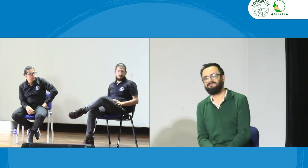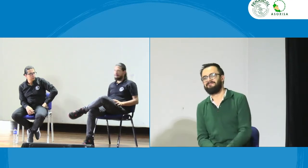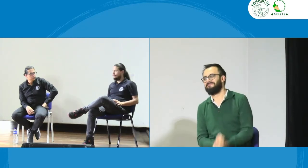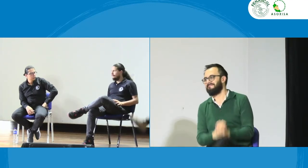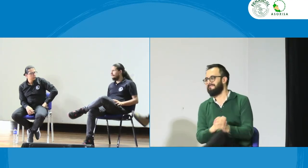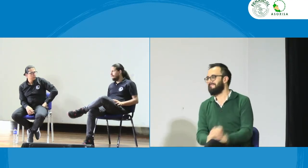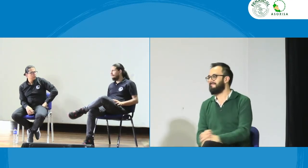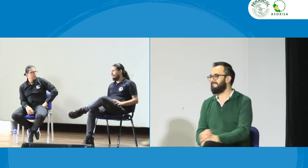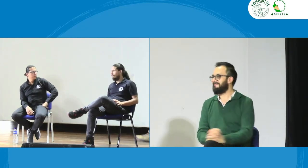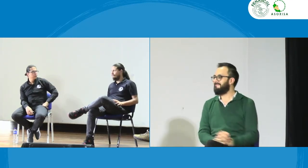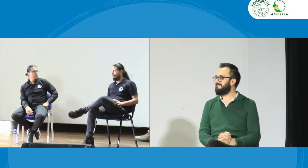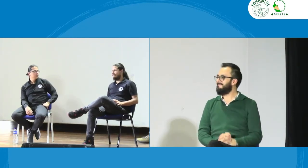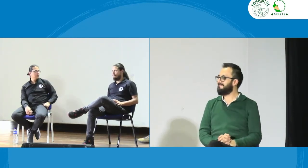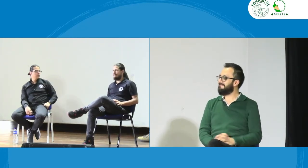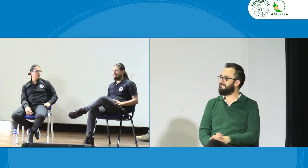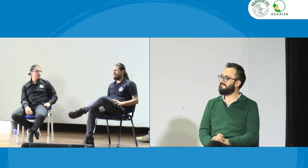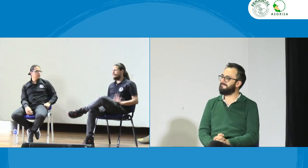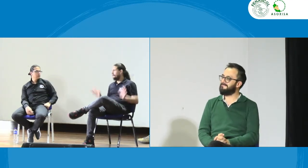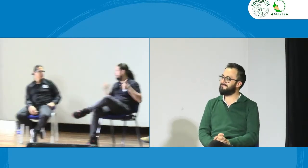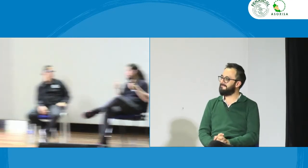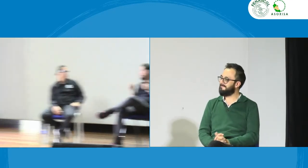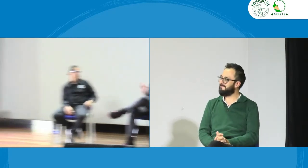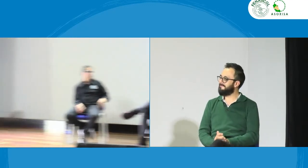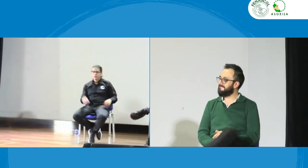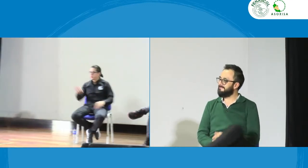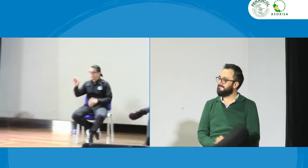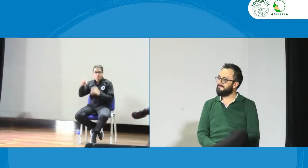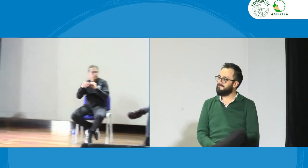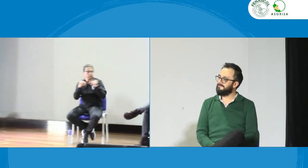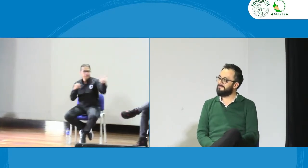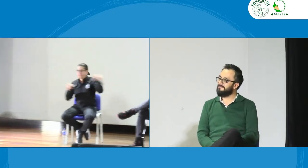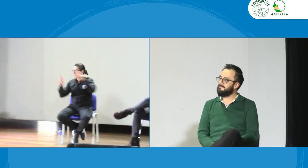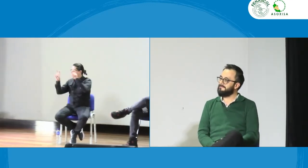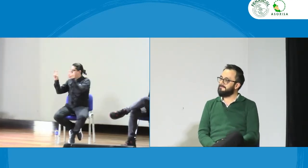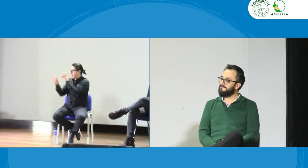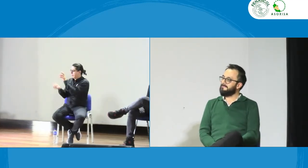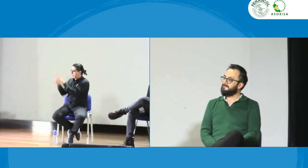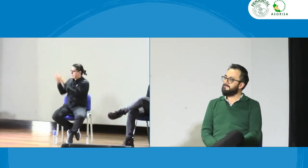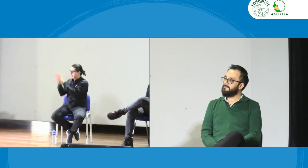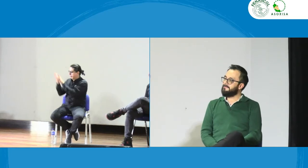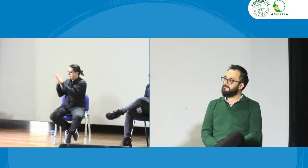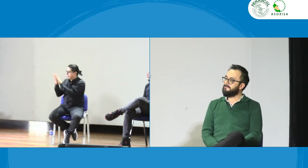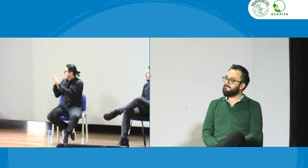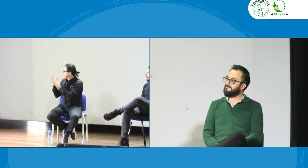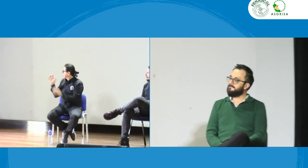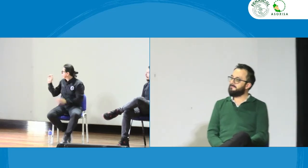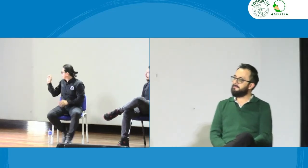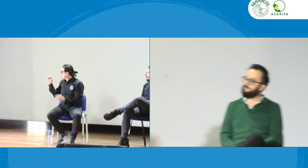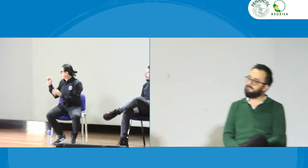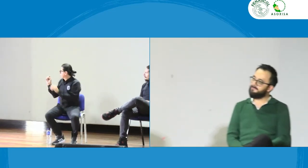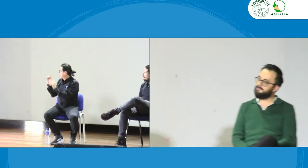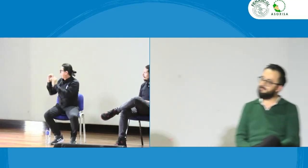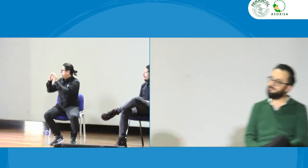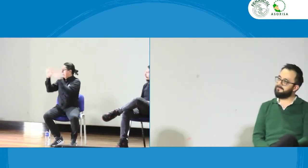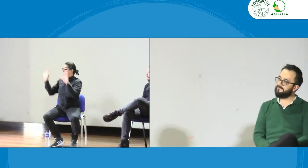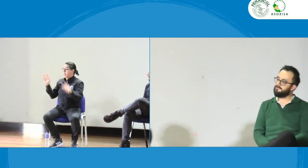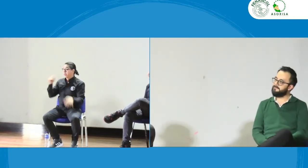poderlo hacer y tiene que ser consciente de que necesita un tiempo para preparar yo quisiera agregar algo sobre